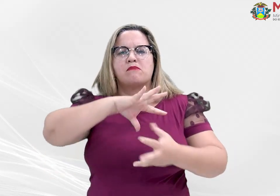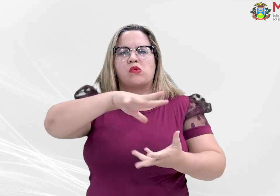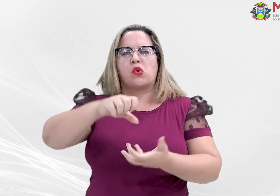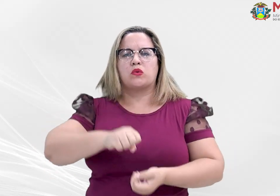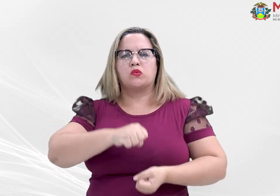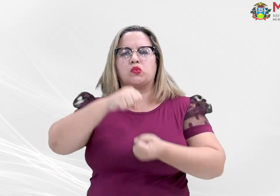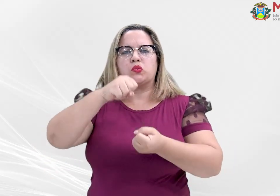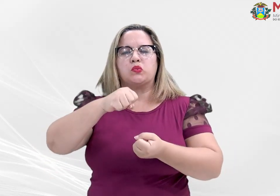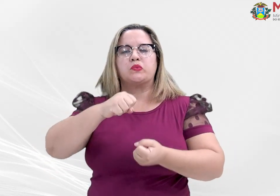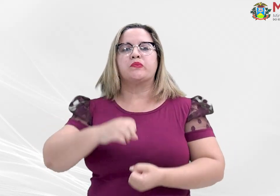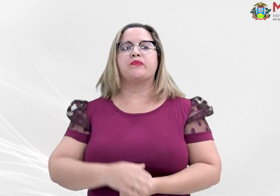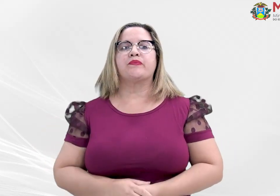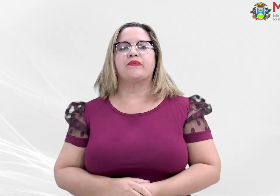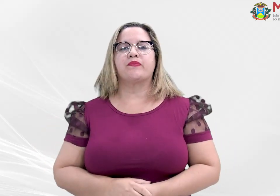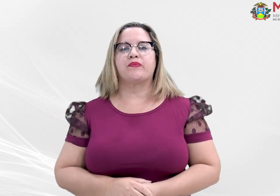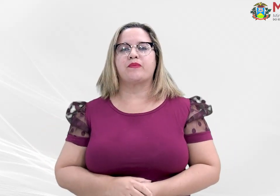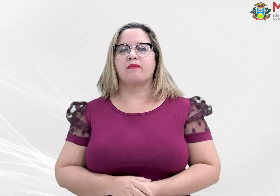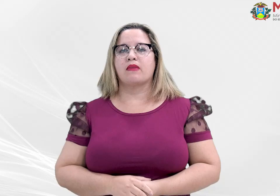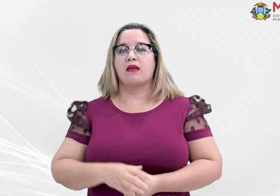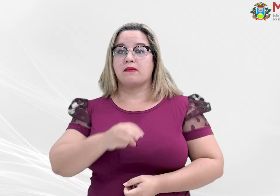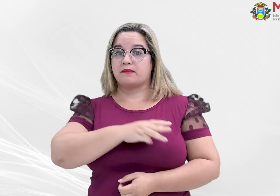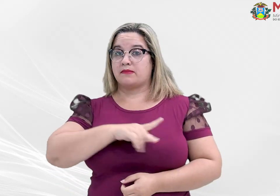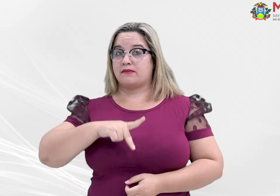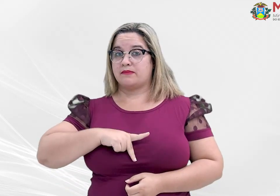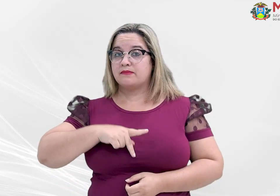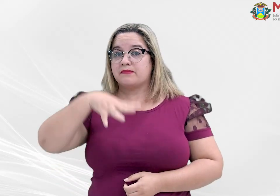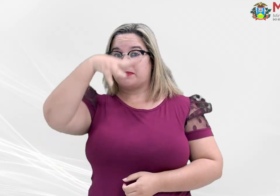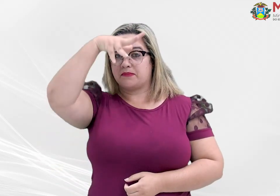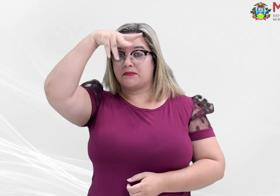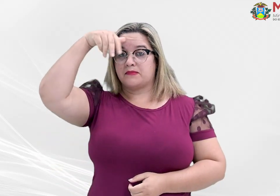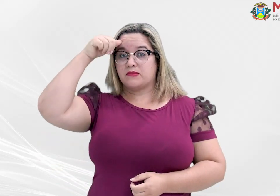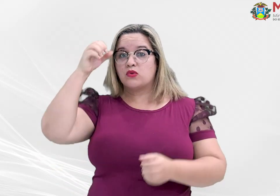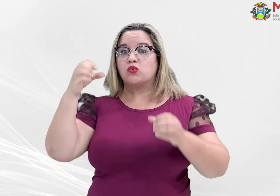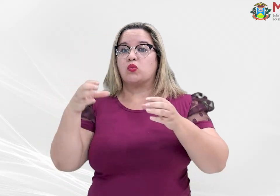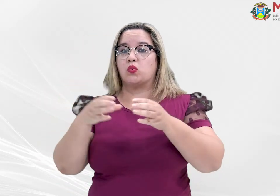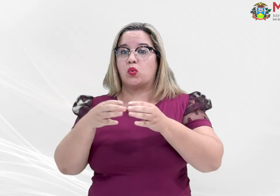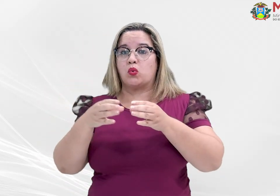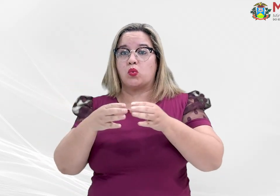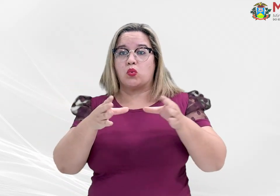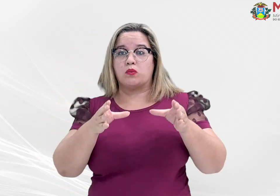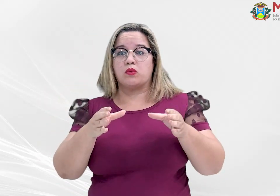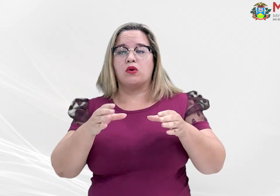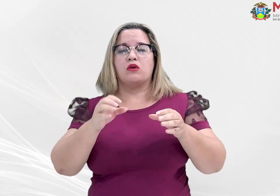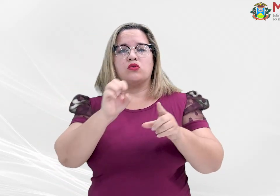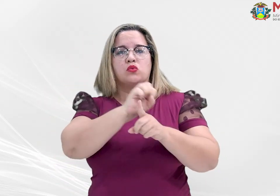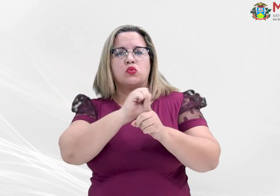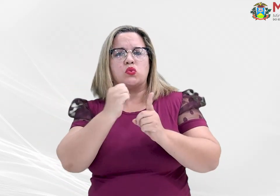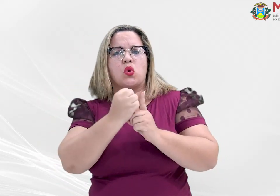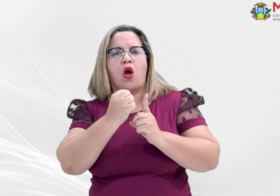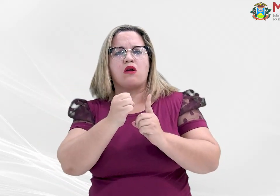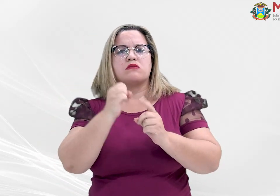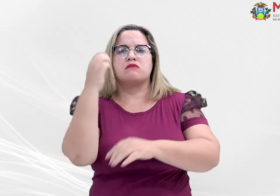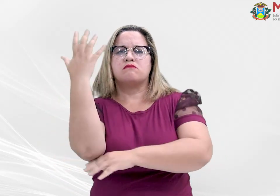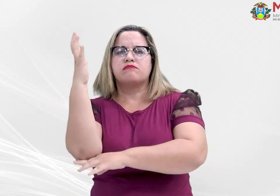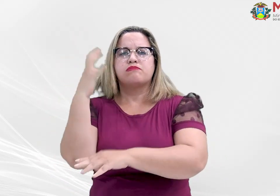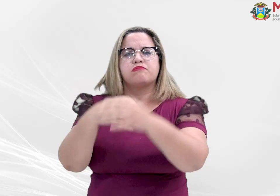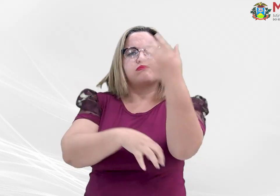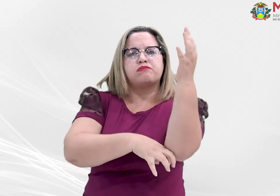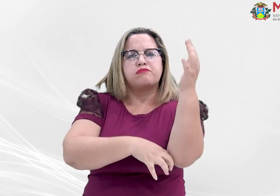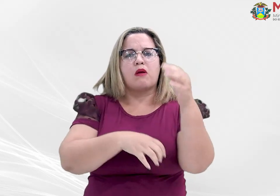O Ministério Público do Estado de Mato Grosso, por meio da Comissão de Gestão socioambiental, lançou nesta segunda-feira, 7,